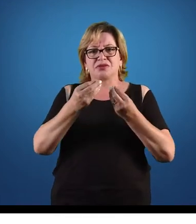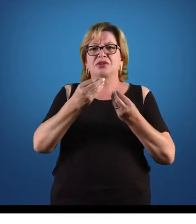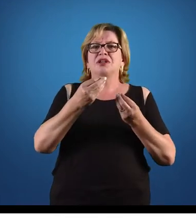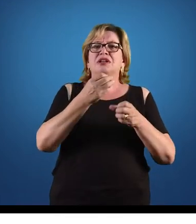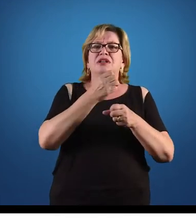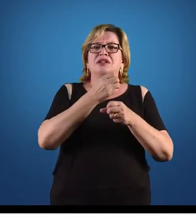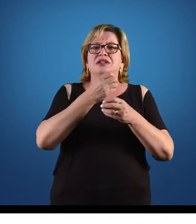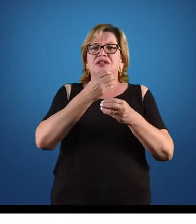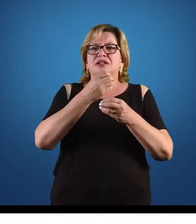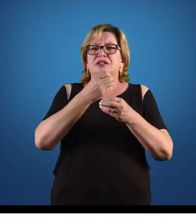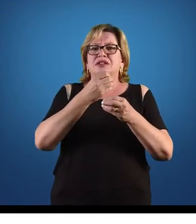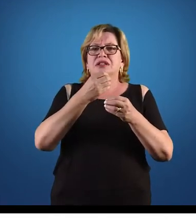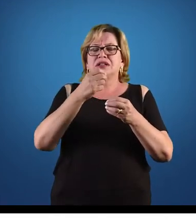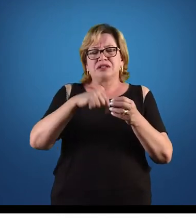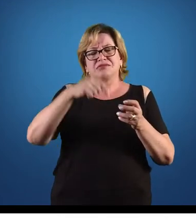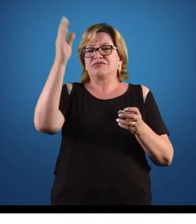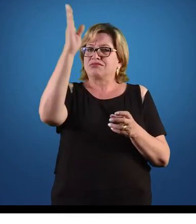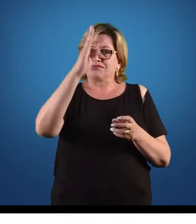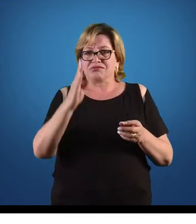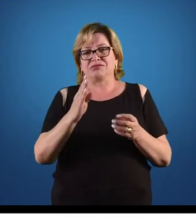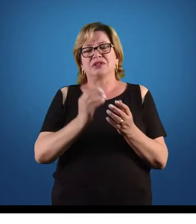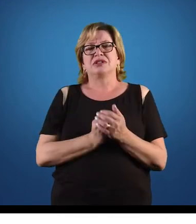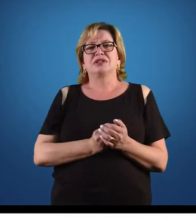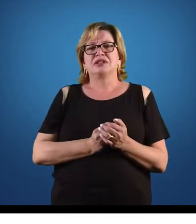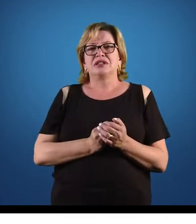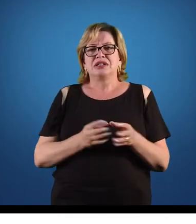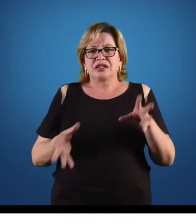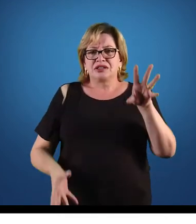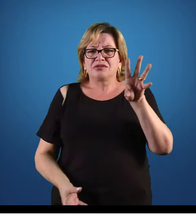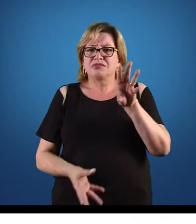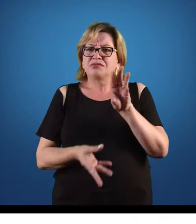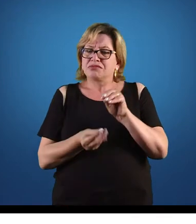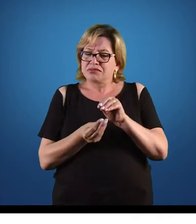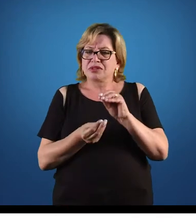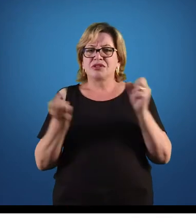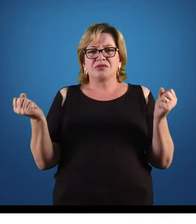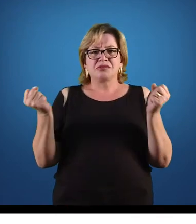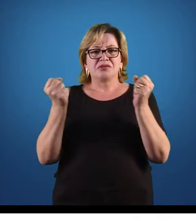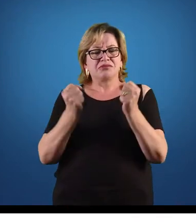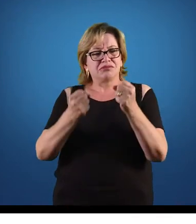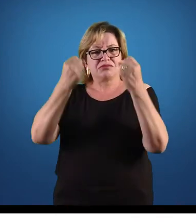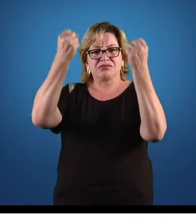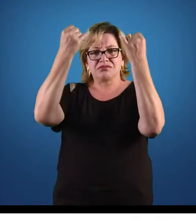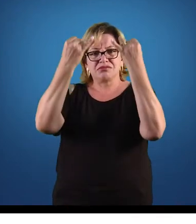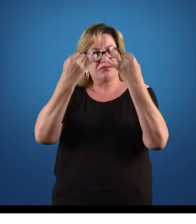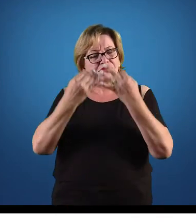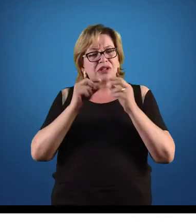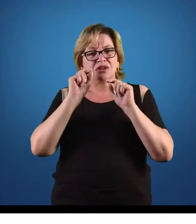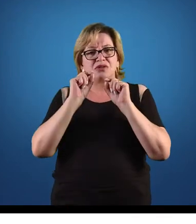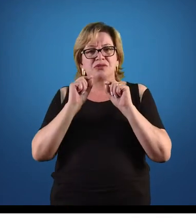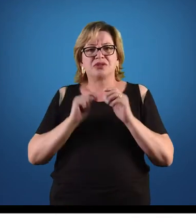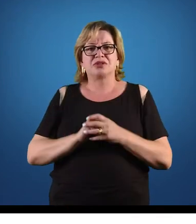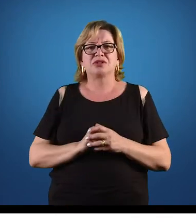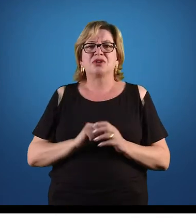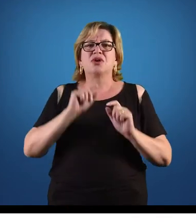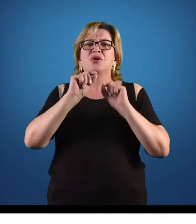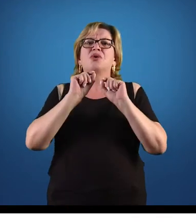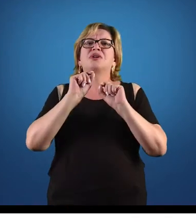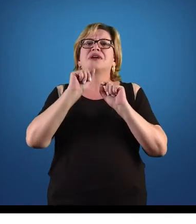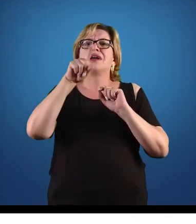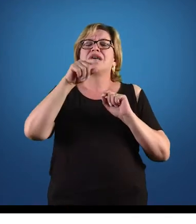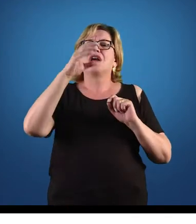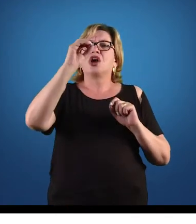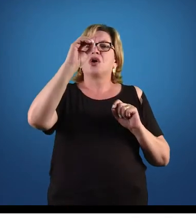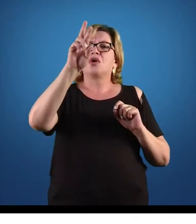Brasileira. Em síntese, nós podemos chamar assim, olha, o que é a ordem